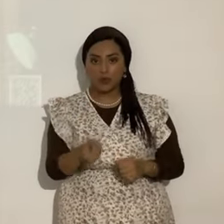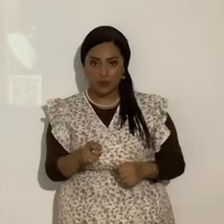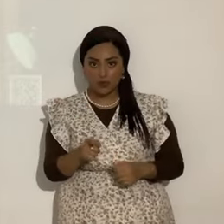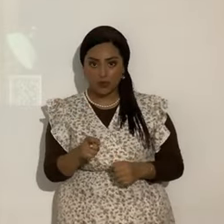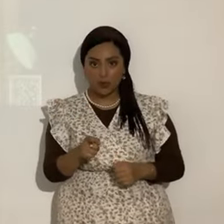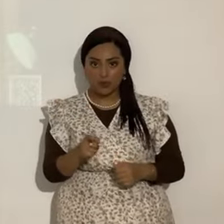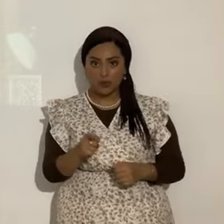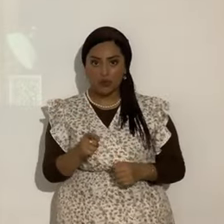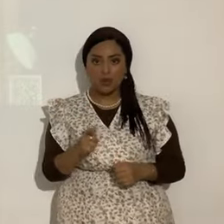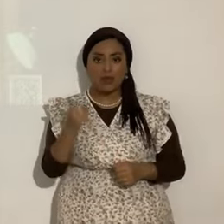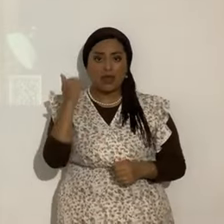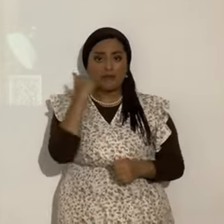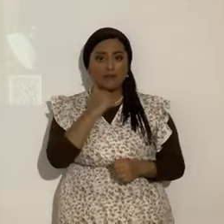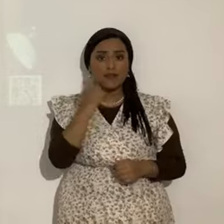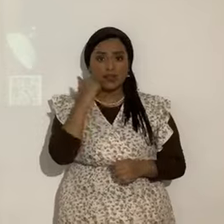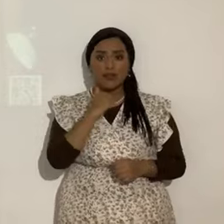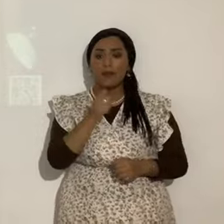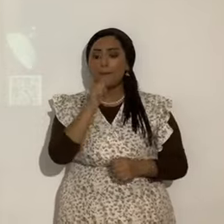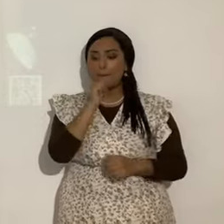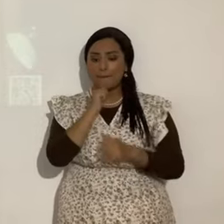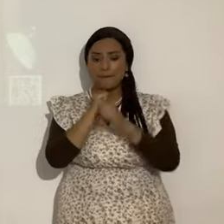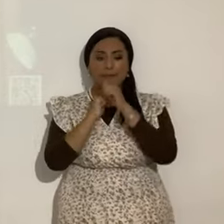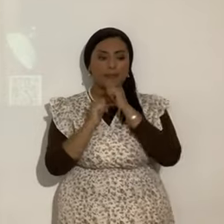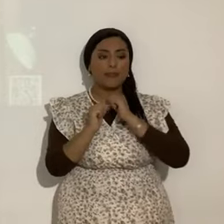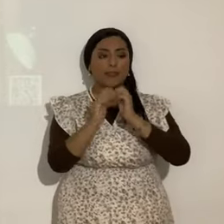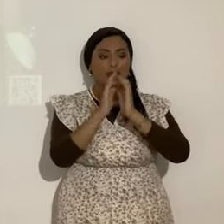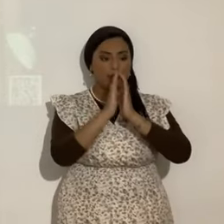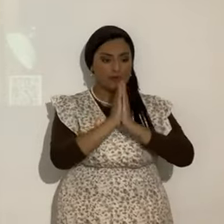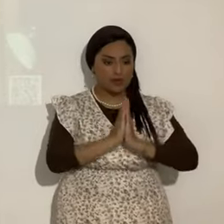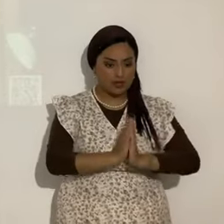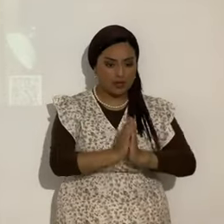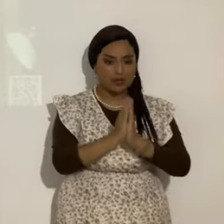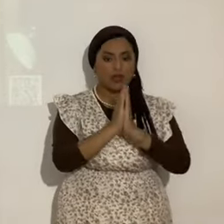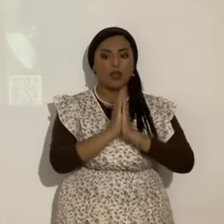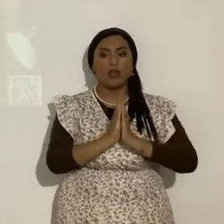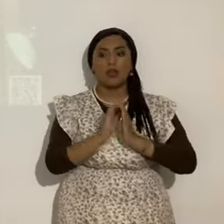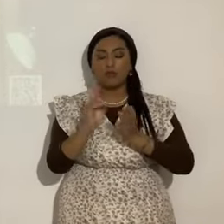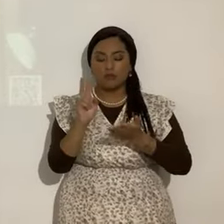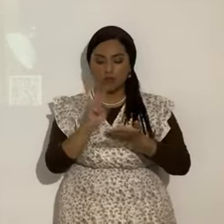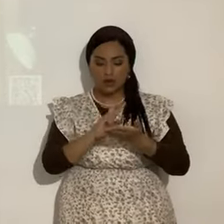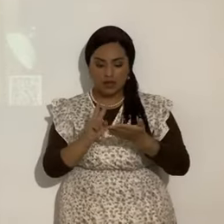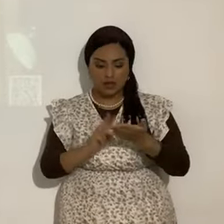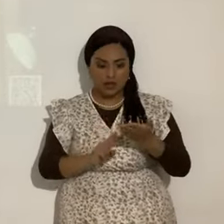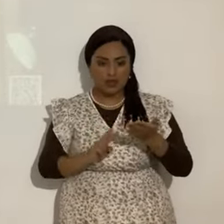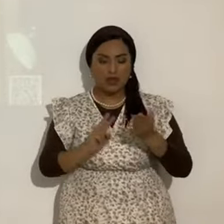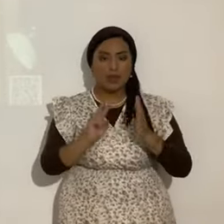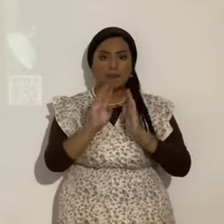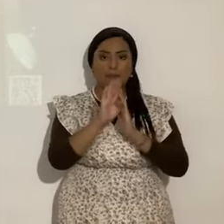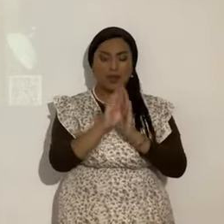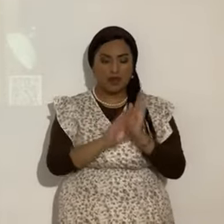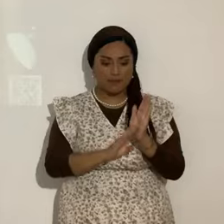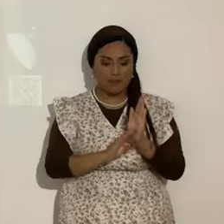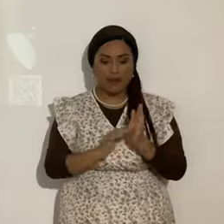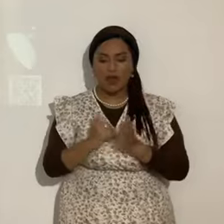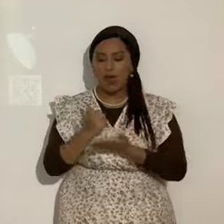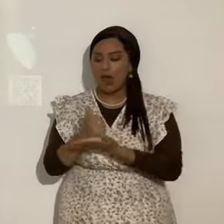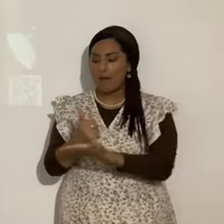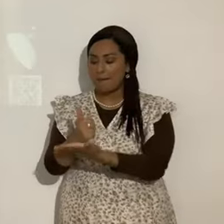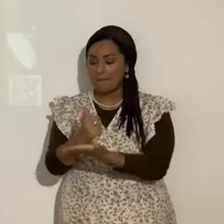todos los días. Orando. Clamando. Etcétera. Etcétera. Leyendo la Biblia. Haciendo buenas obras. Porque eso lo marca la